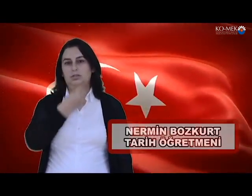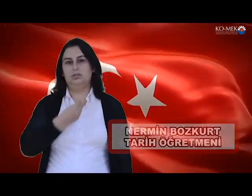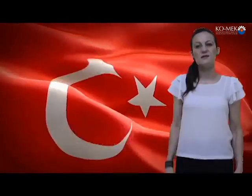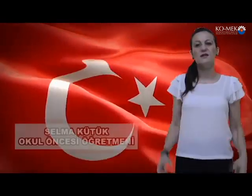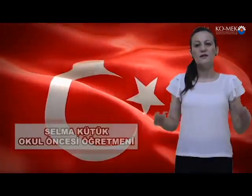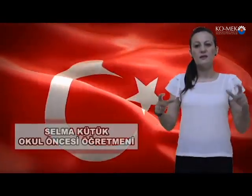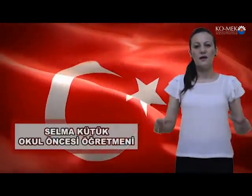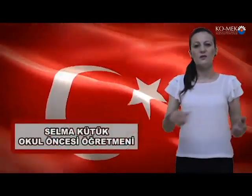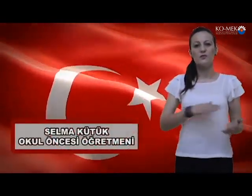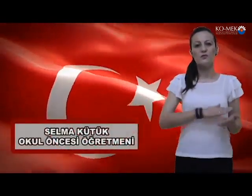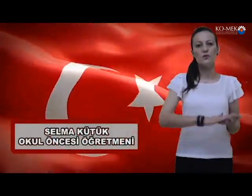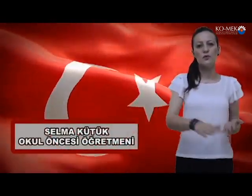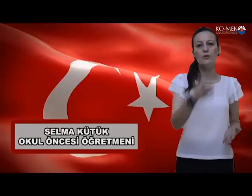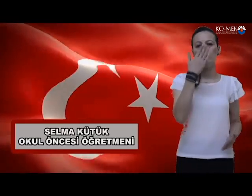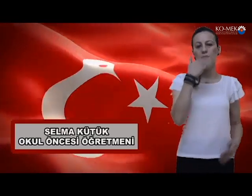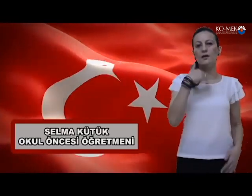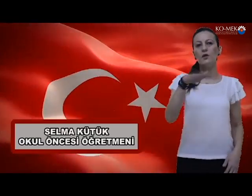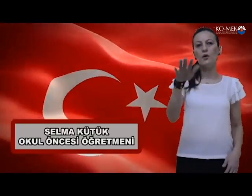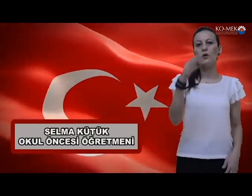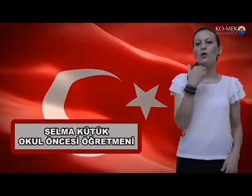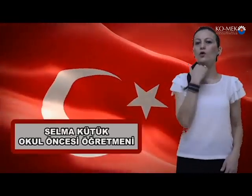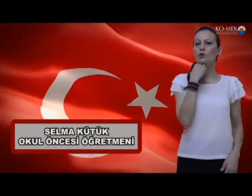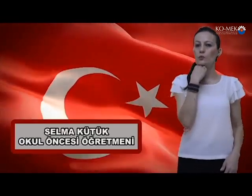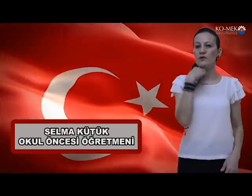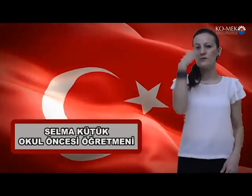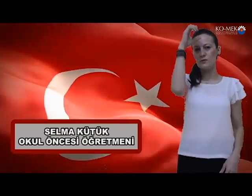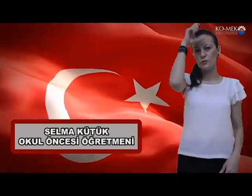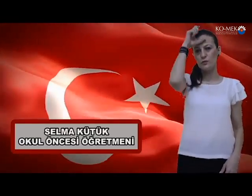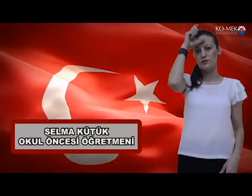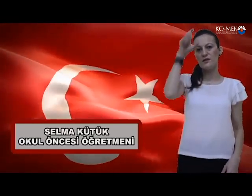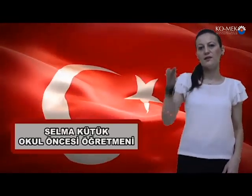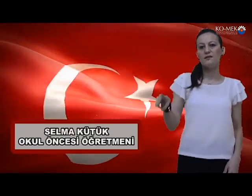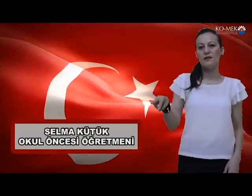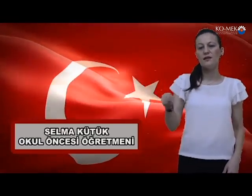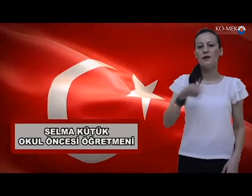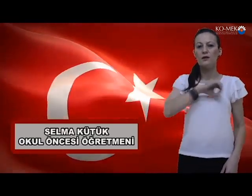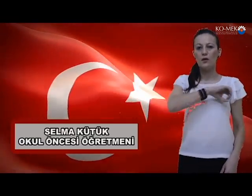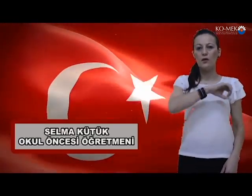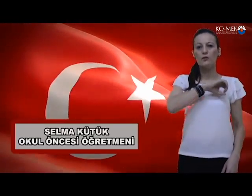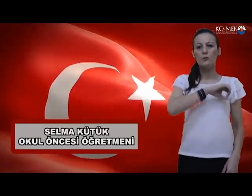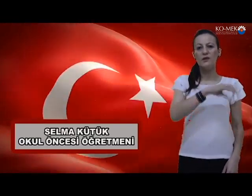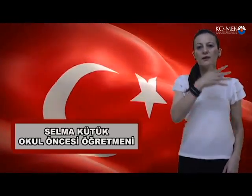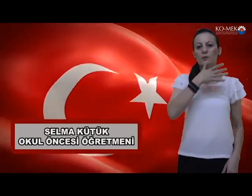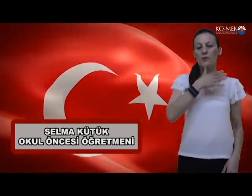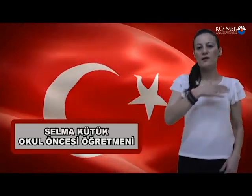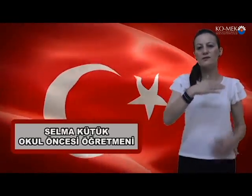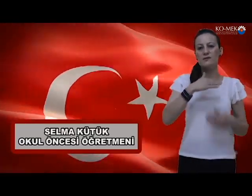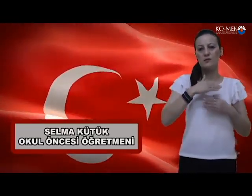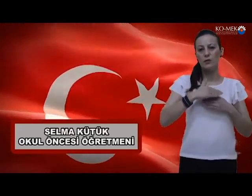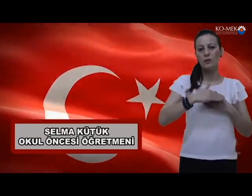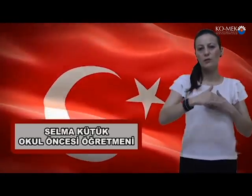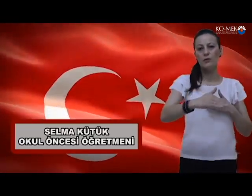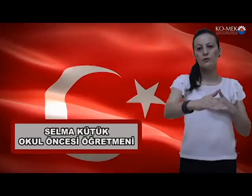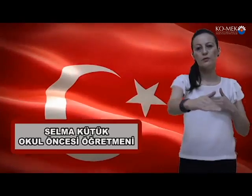Yeryüzünde yoktur olmaz dörtgenek, Korku bilmez soyumuz.